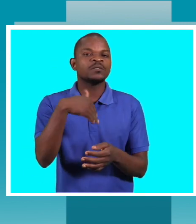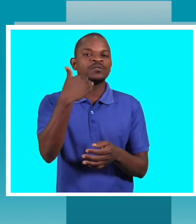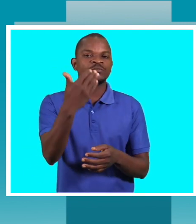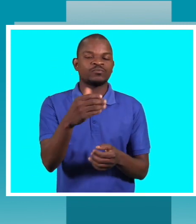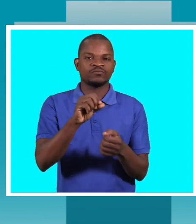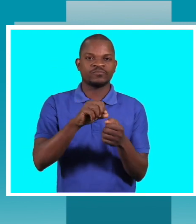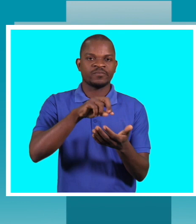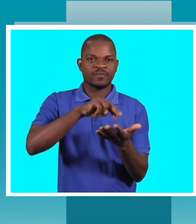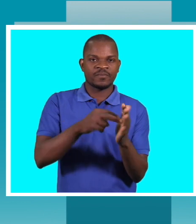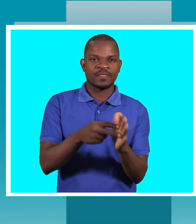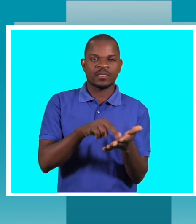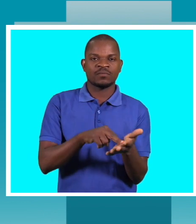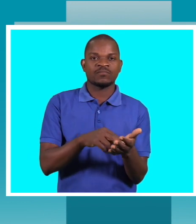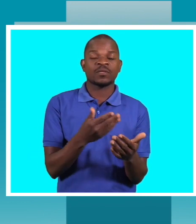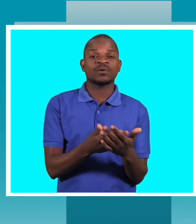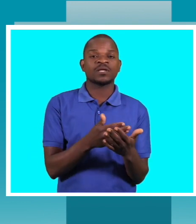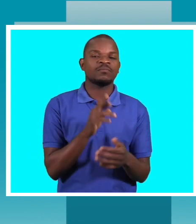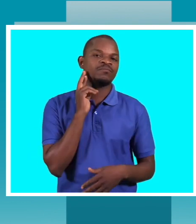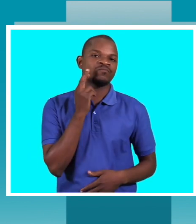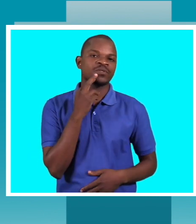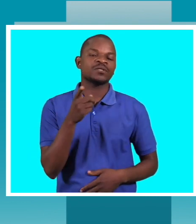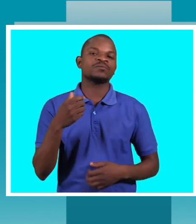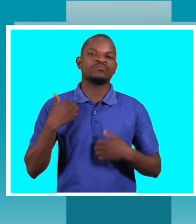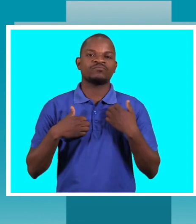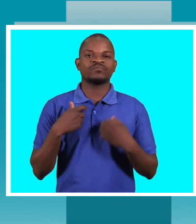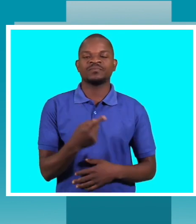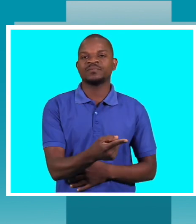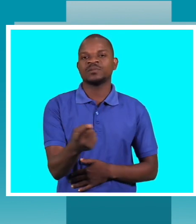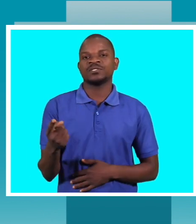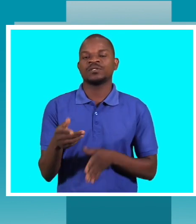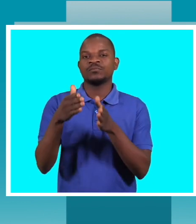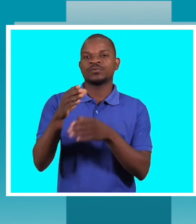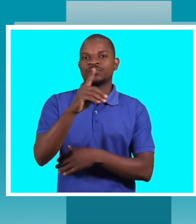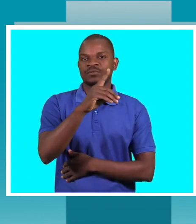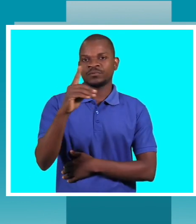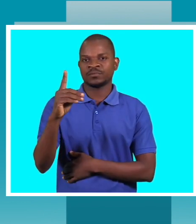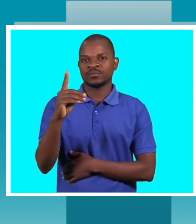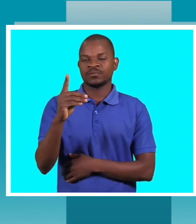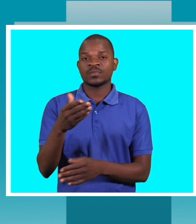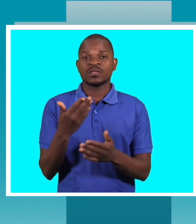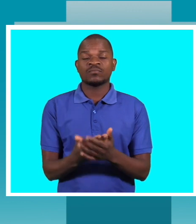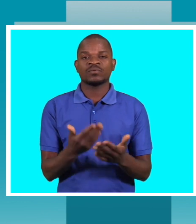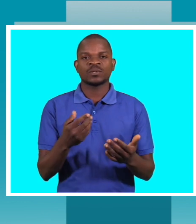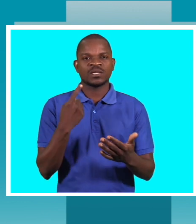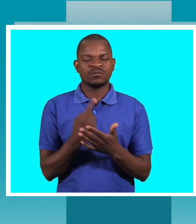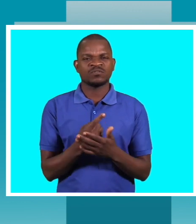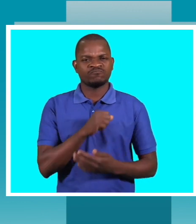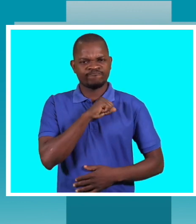com base para responder às necessidades que eles têm. Então, é preciso que o esforço seja um